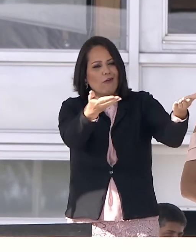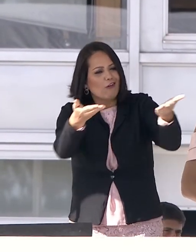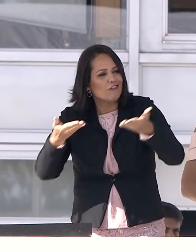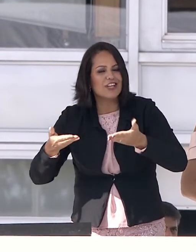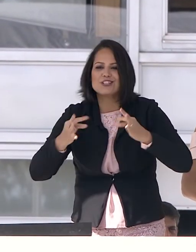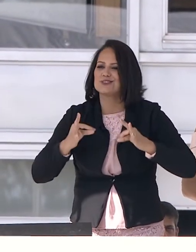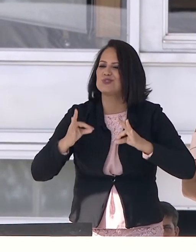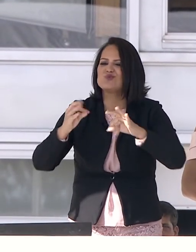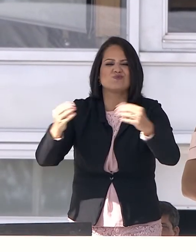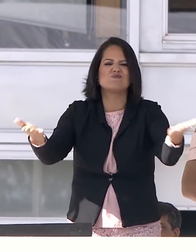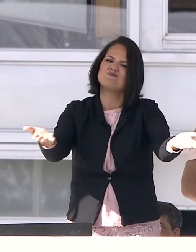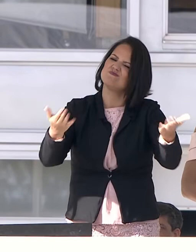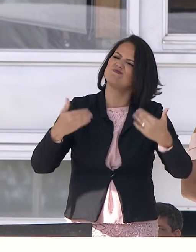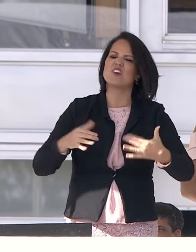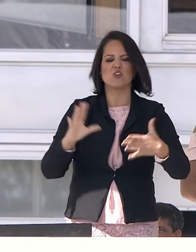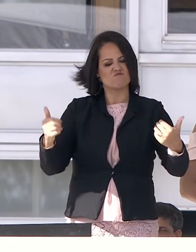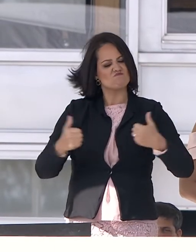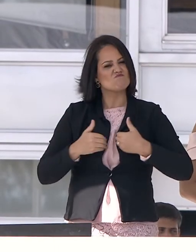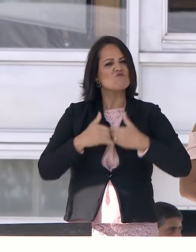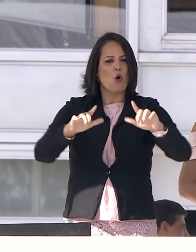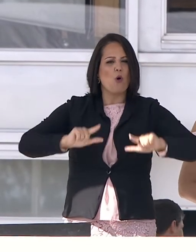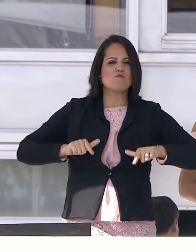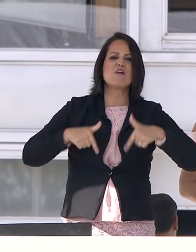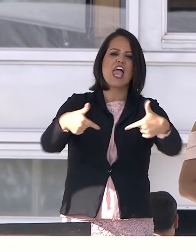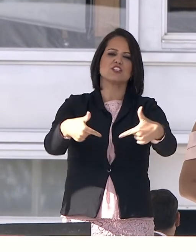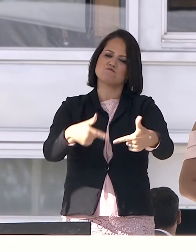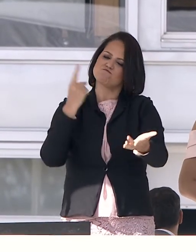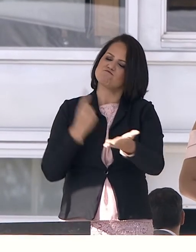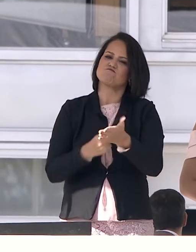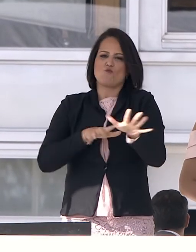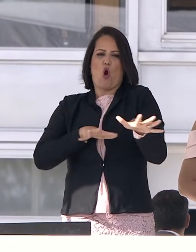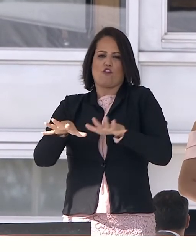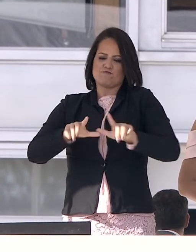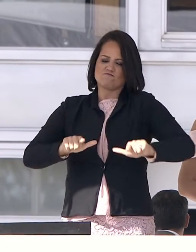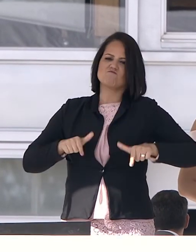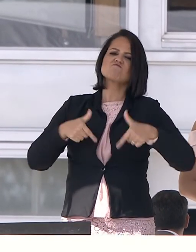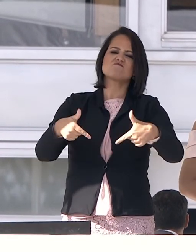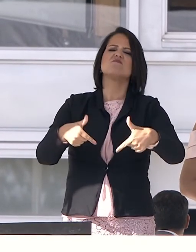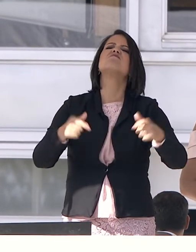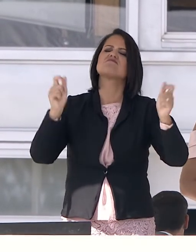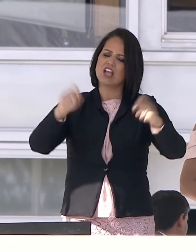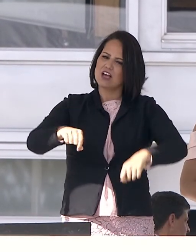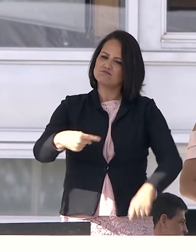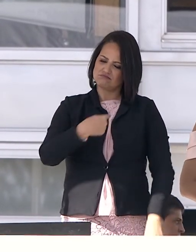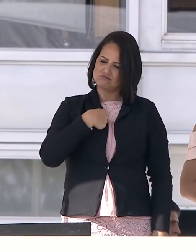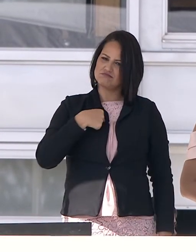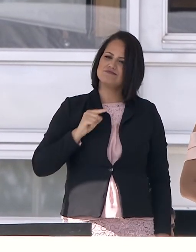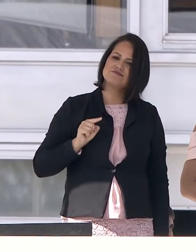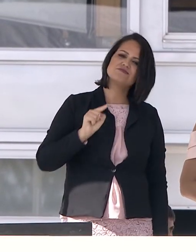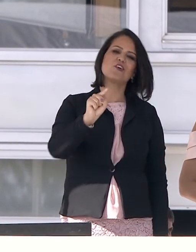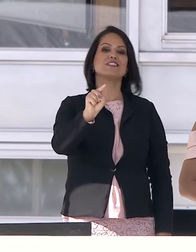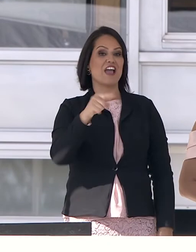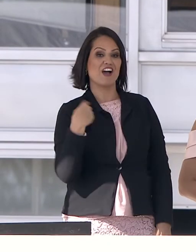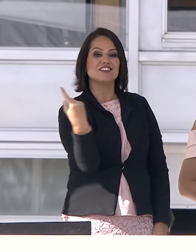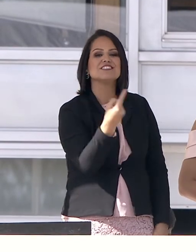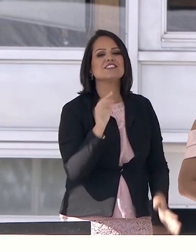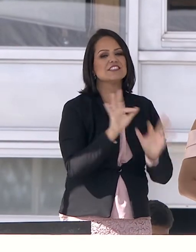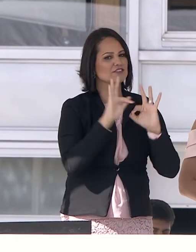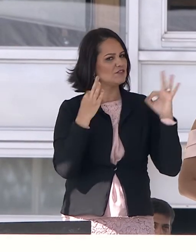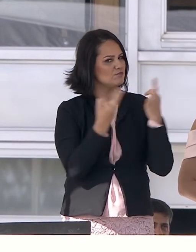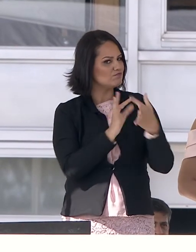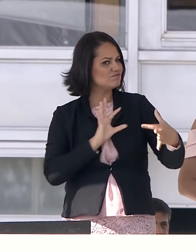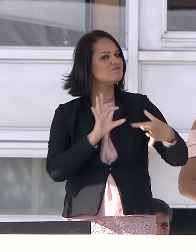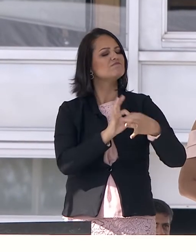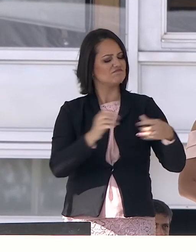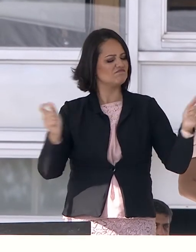para iniciarmos um movimento nesse sentido. Podemos, eu, você e as nossas famílias,